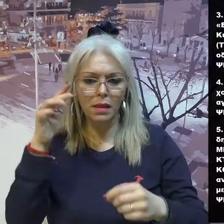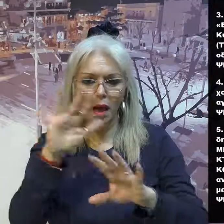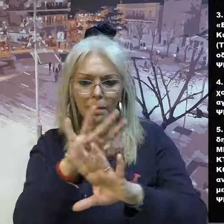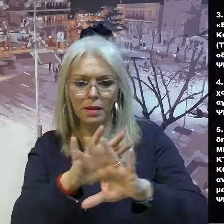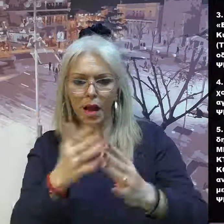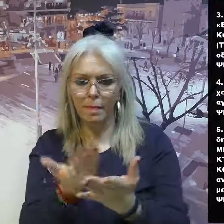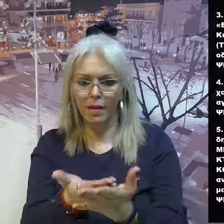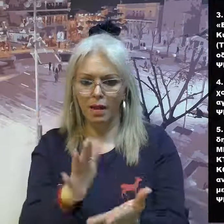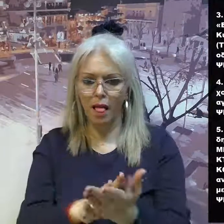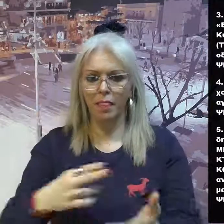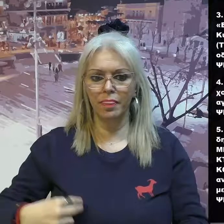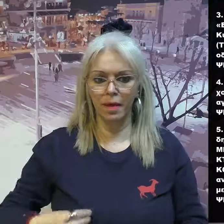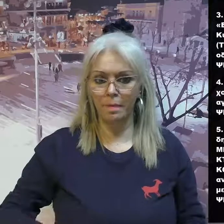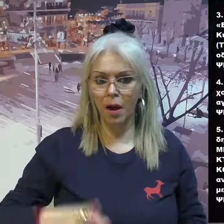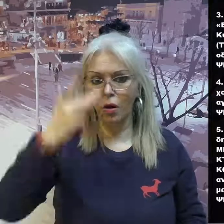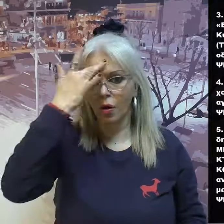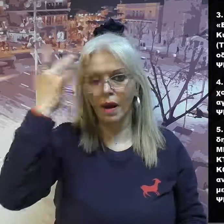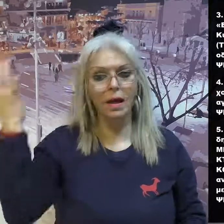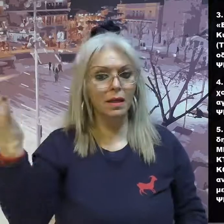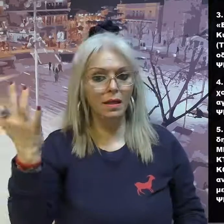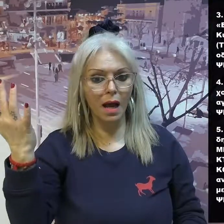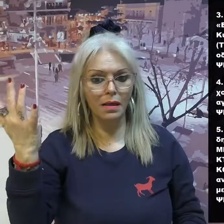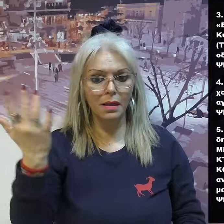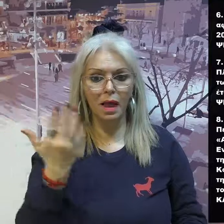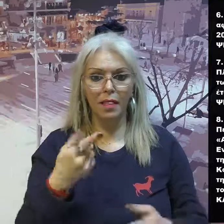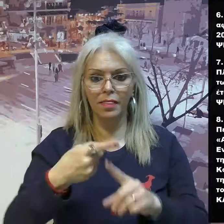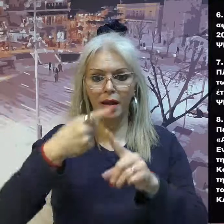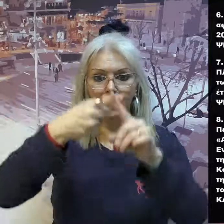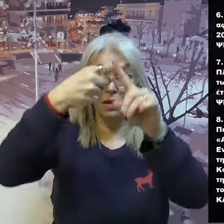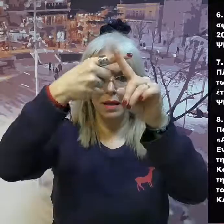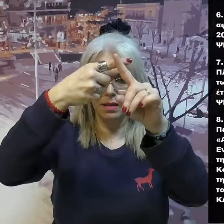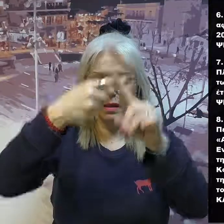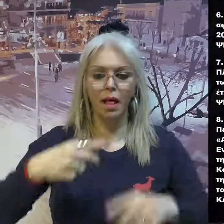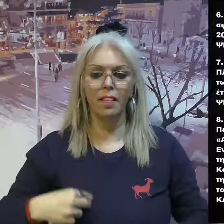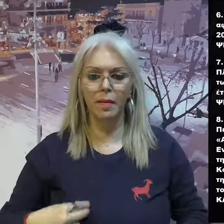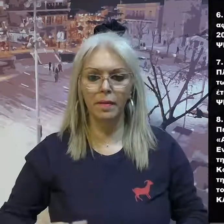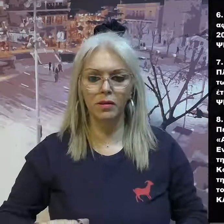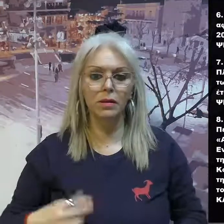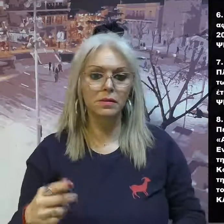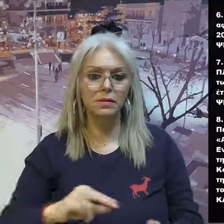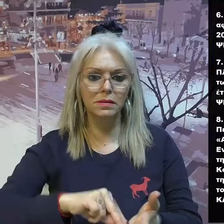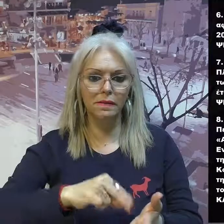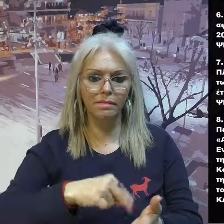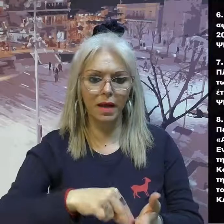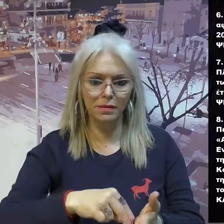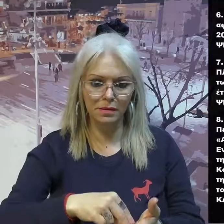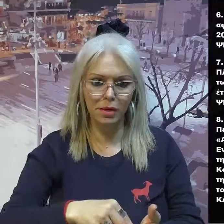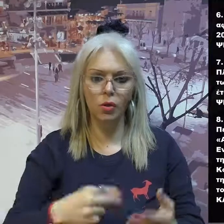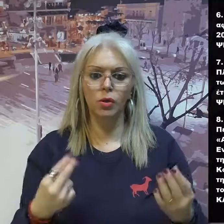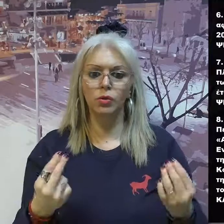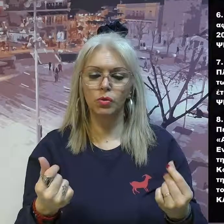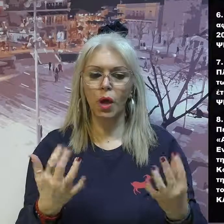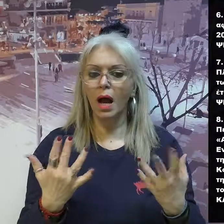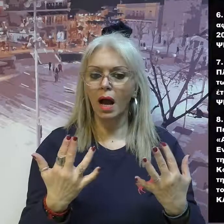ανάθεσης Δημόσιας Σύμβασης Εκπόνησης Μελέτης. Ψηφίστηκε ομόφωνα. 6. Τροποποίηση της με αριθμό 166 του